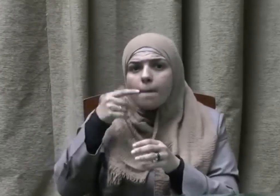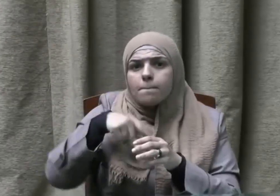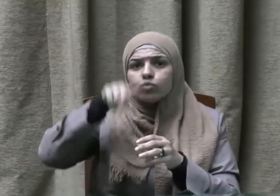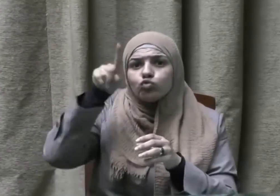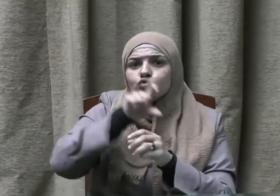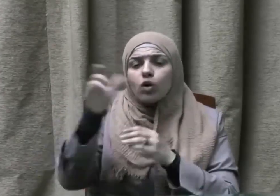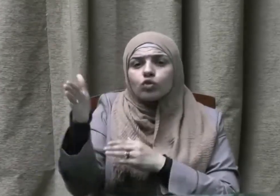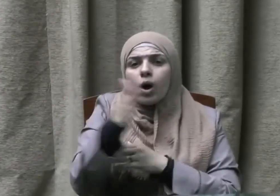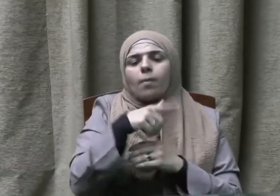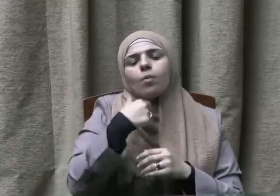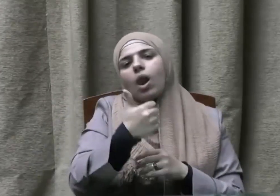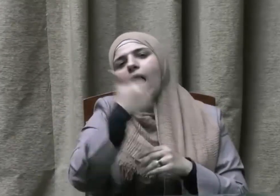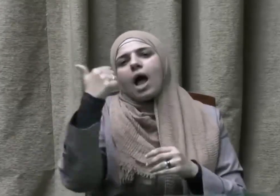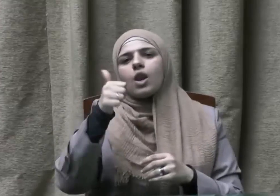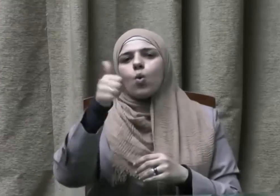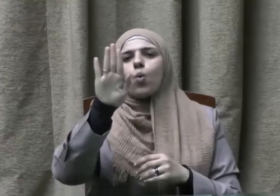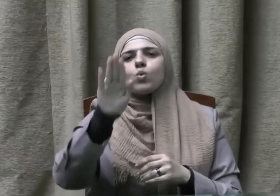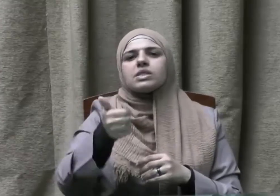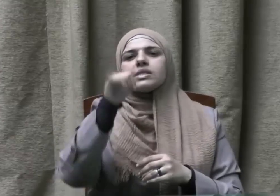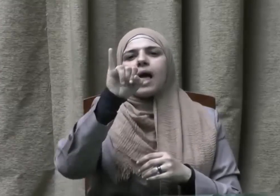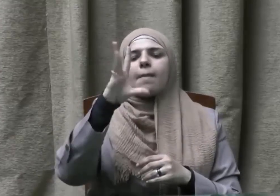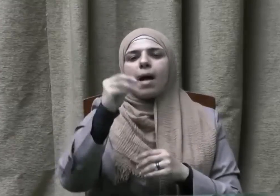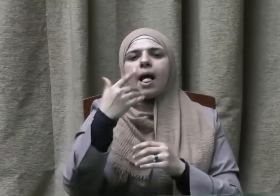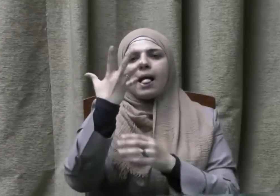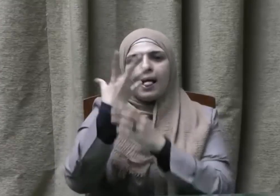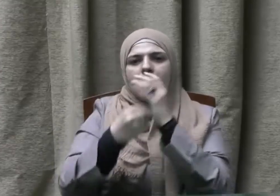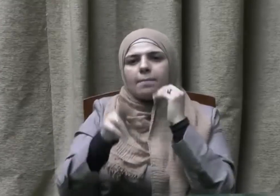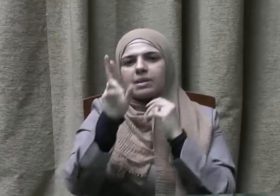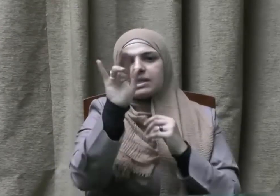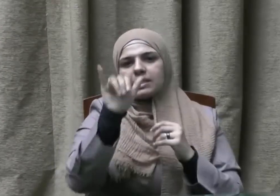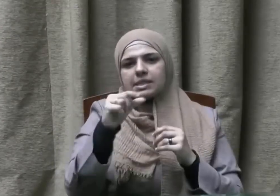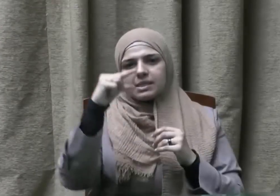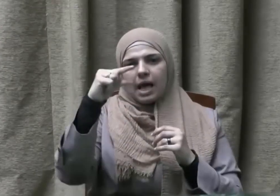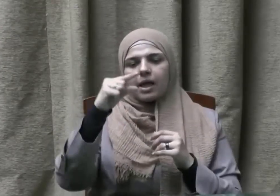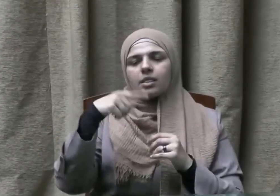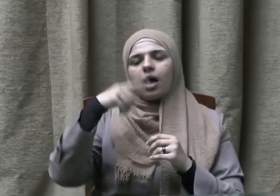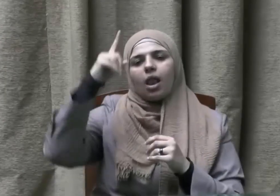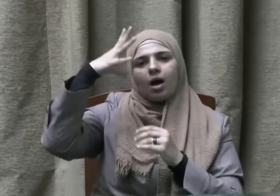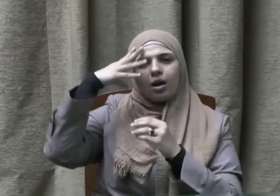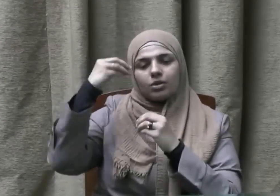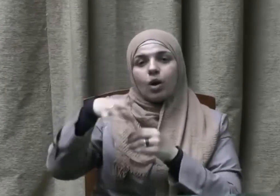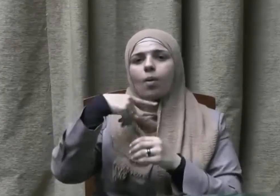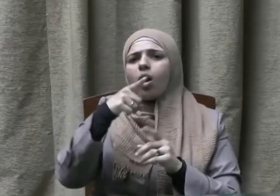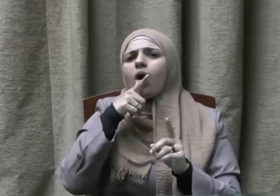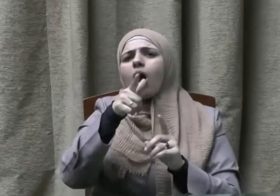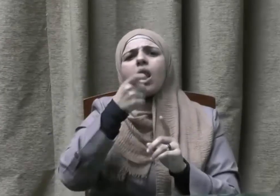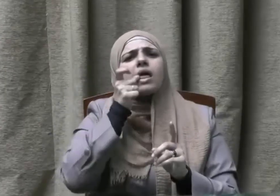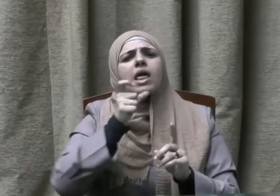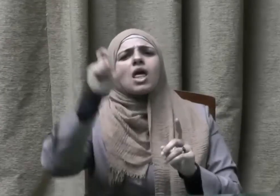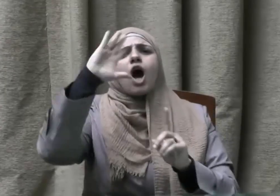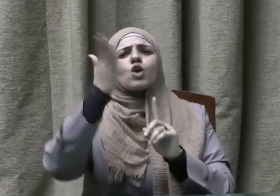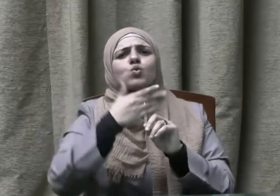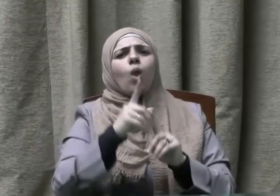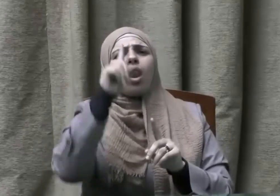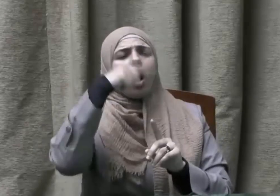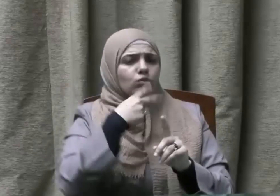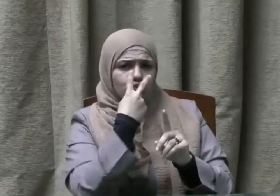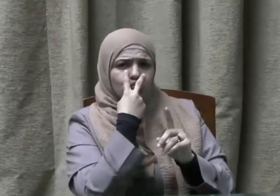عباده وينظر إليهم نظر رأفة ورحمة ويتفضل عليهم بغفران الذنوب وستر العيوب